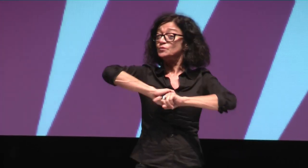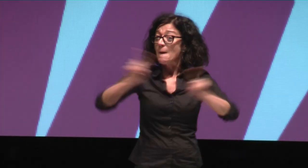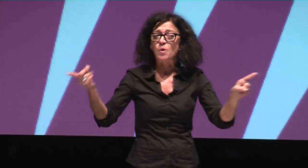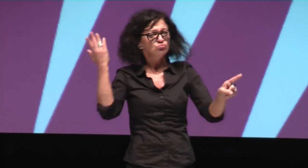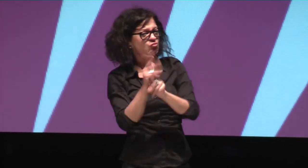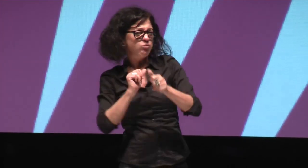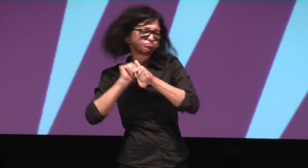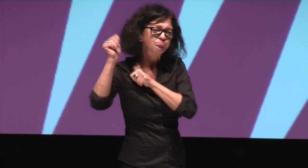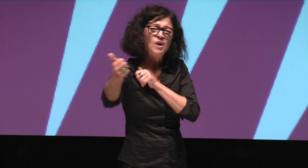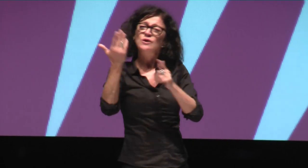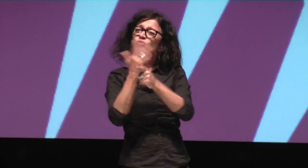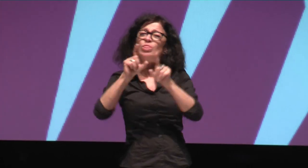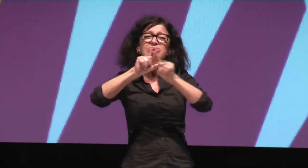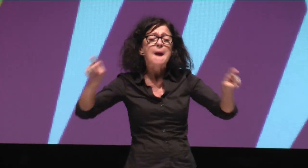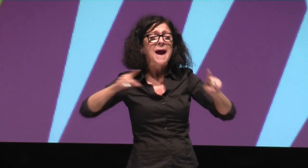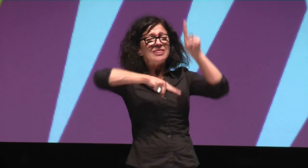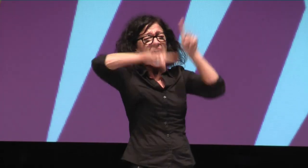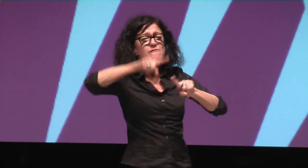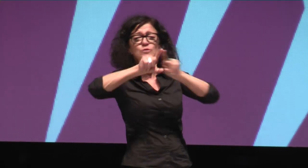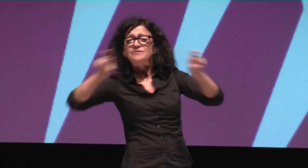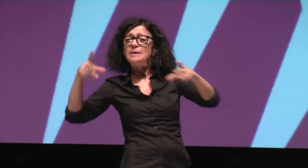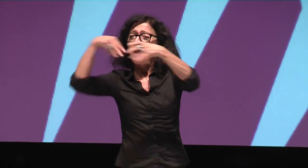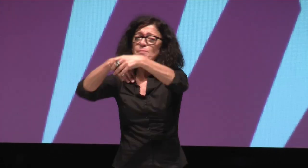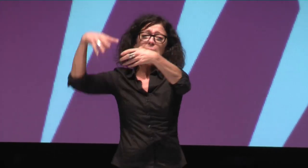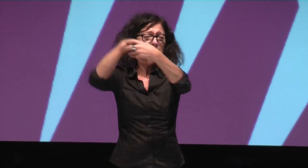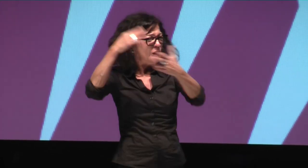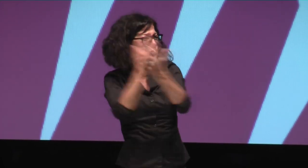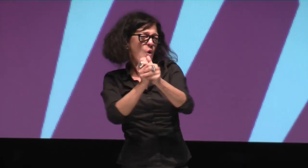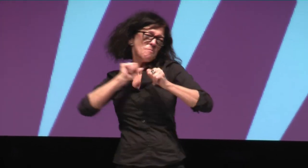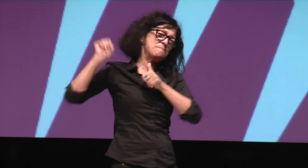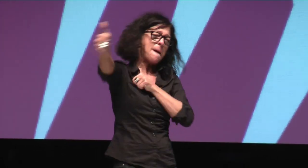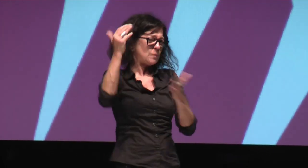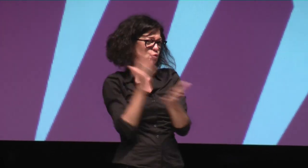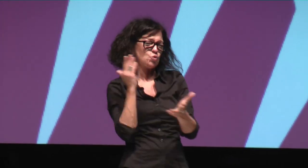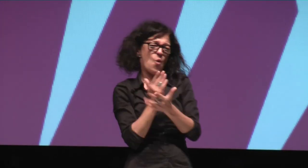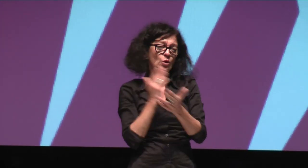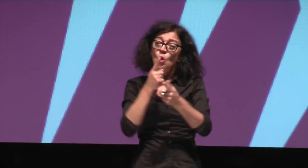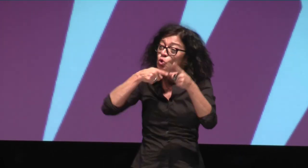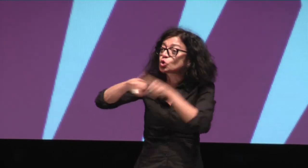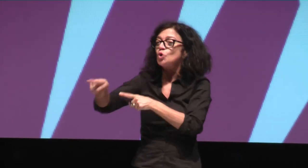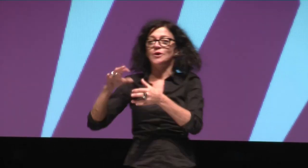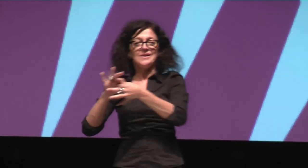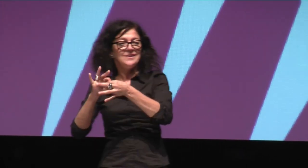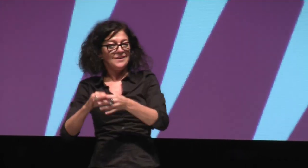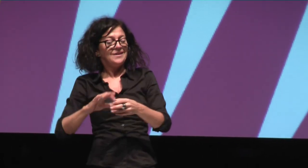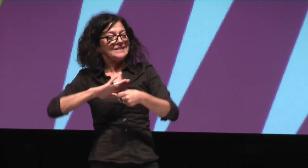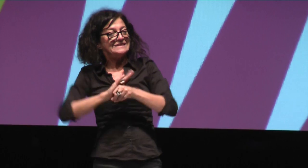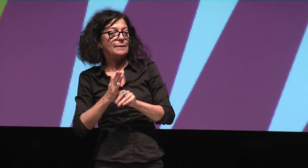herbeizuführen. Wir haben schon lange das Diskriminierungsverbot und überall, Diversity ist überall in aller Munde